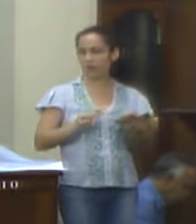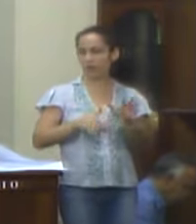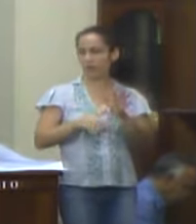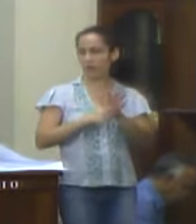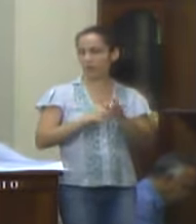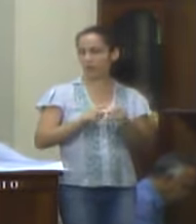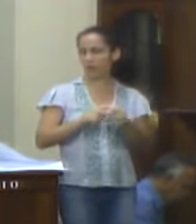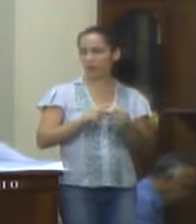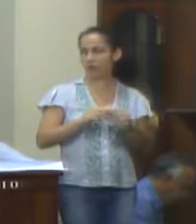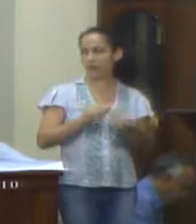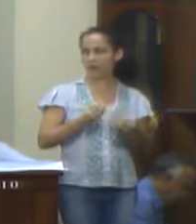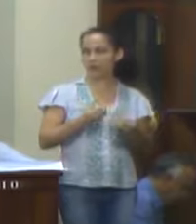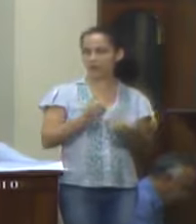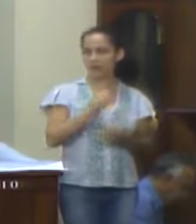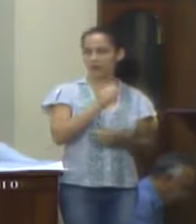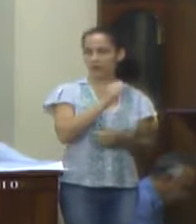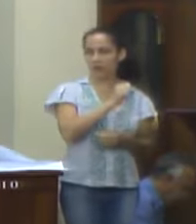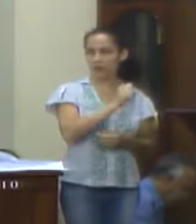subvenções sociais.